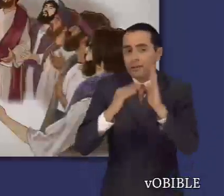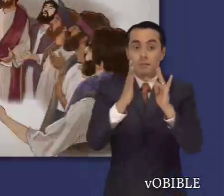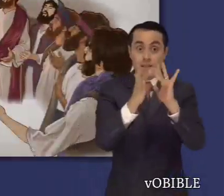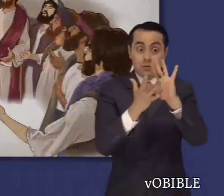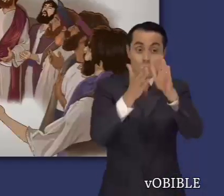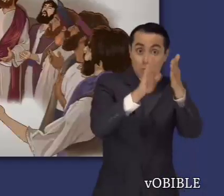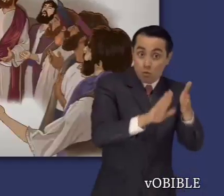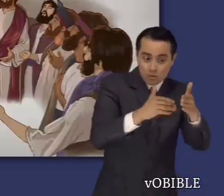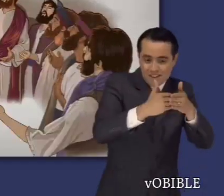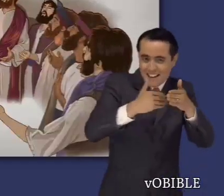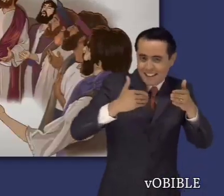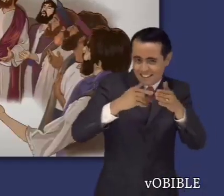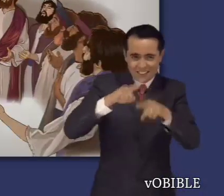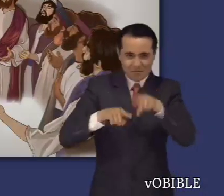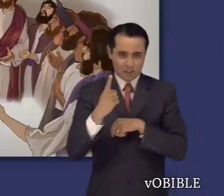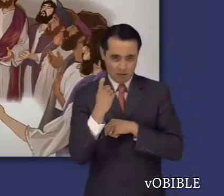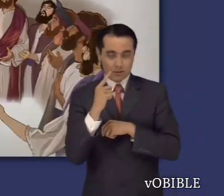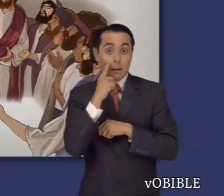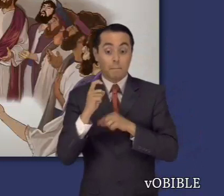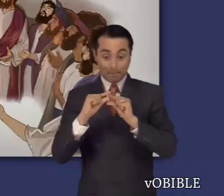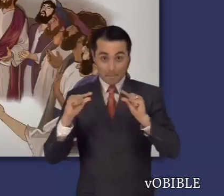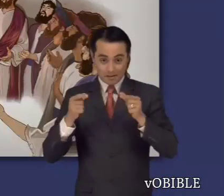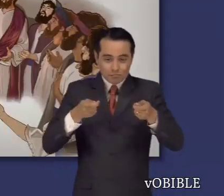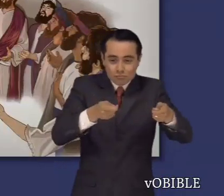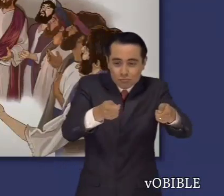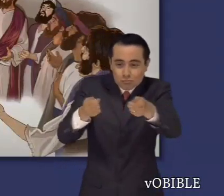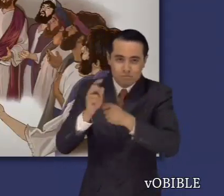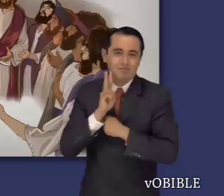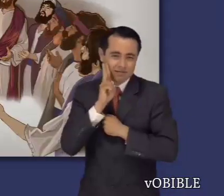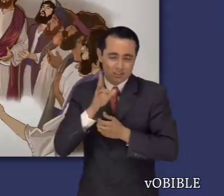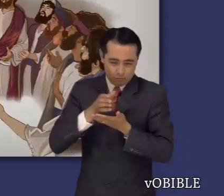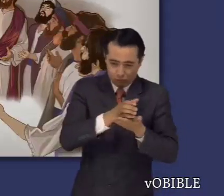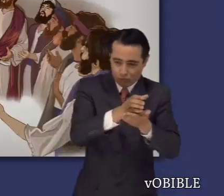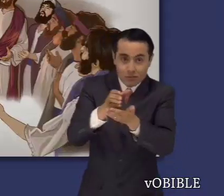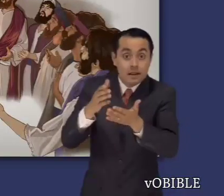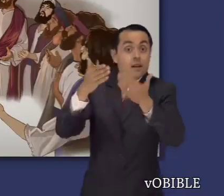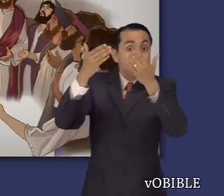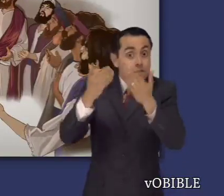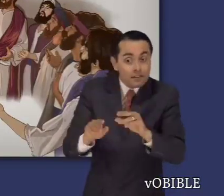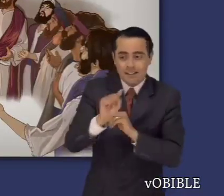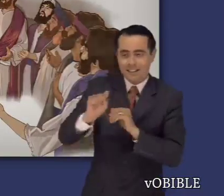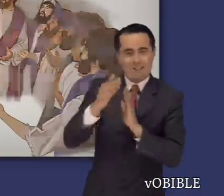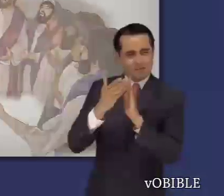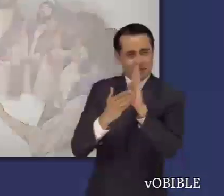¿Sabía que es muy probable que Jesús y sus discípulos cantaran estos Salmos después de la cena del Señor?